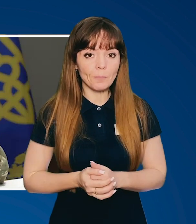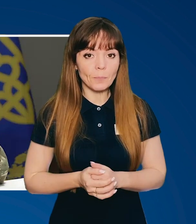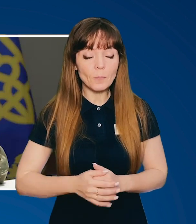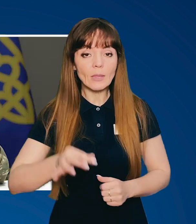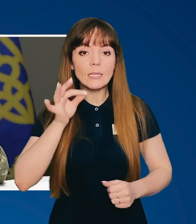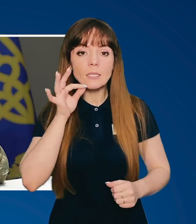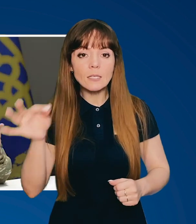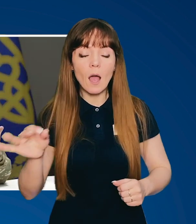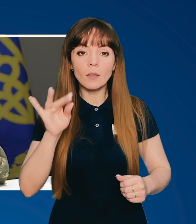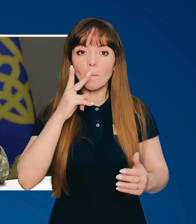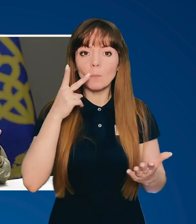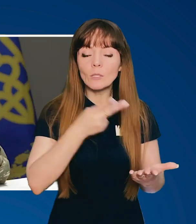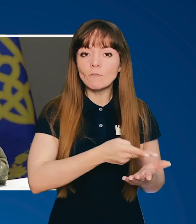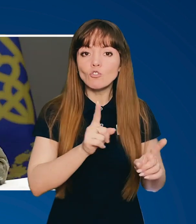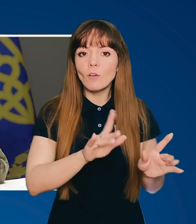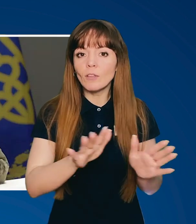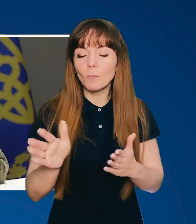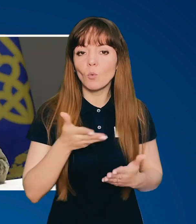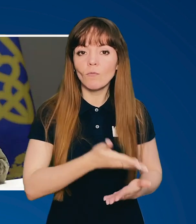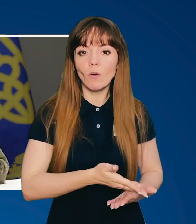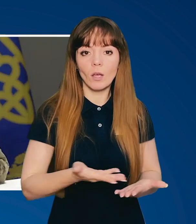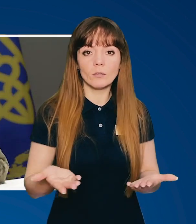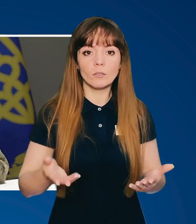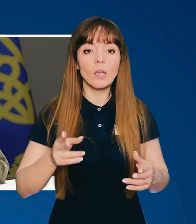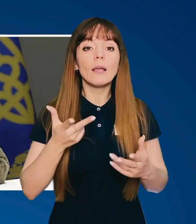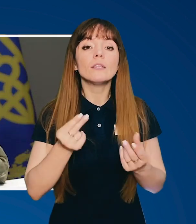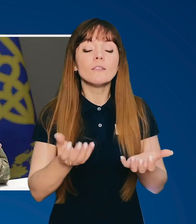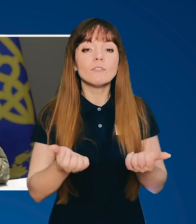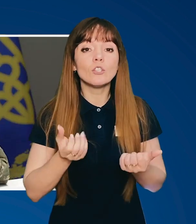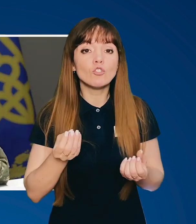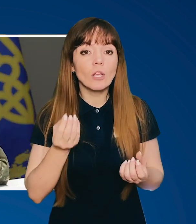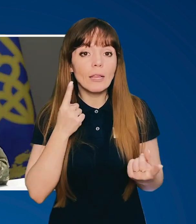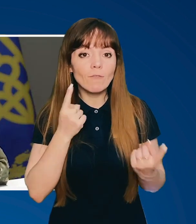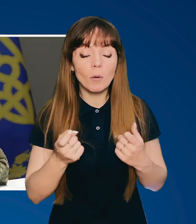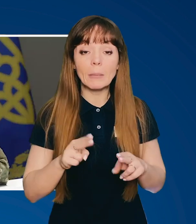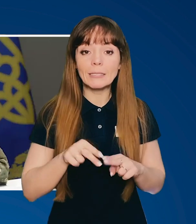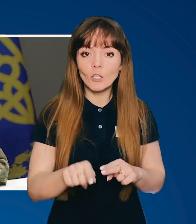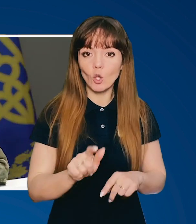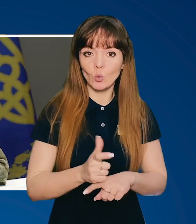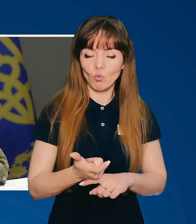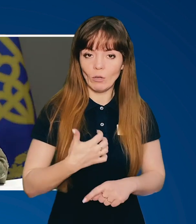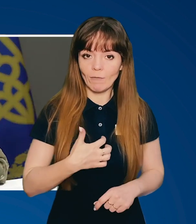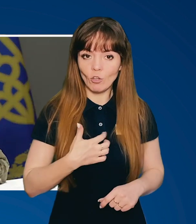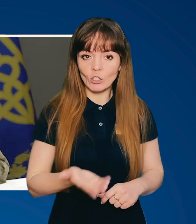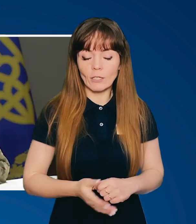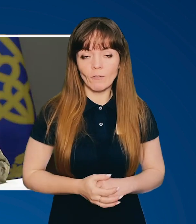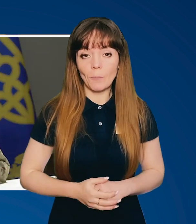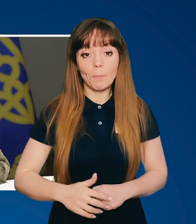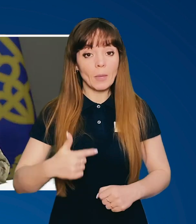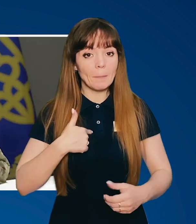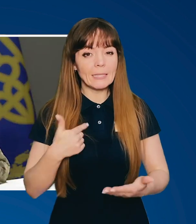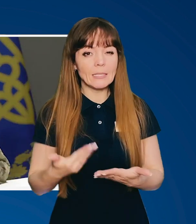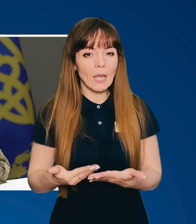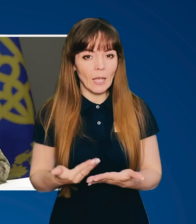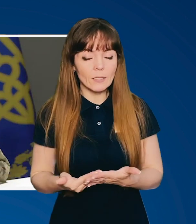сказати, подивитися, що відбувається, десь ширити цю інформацію. І це дуже важливо. Мені здається,